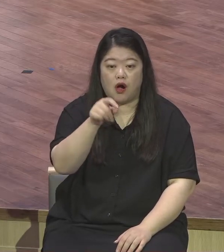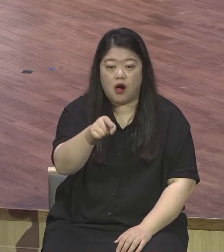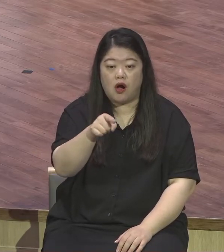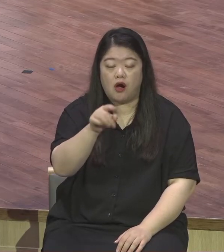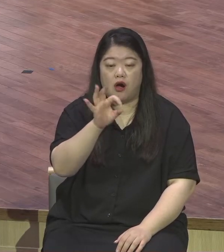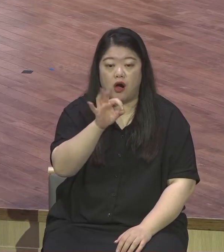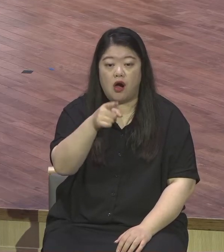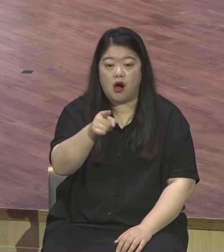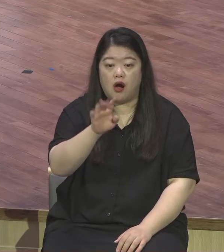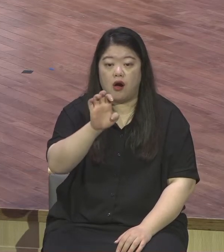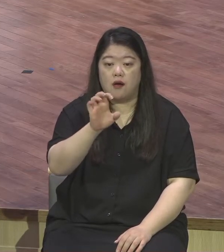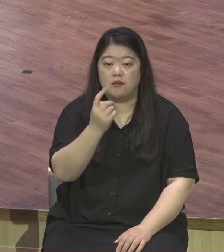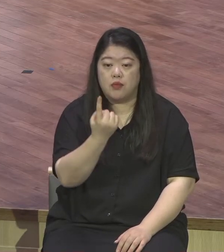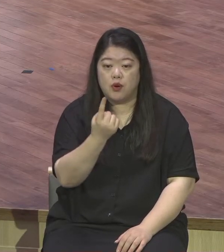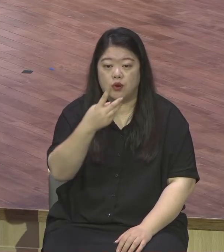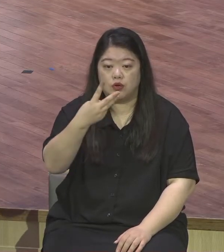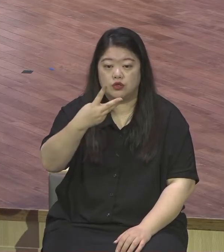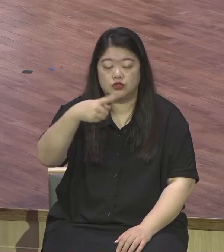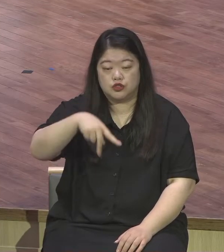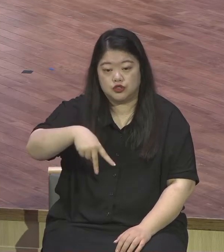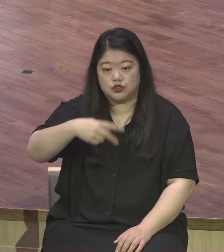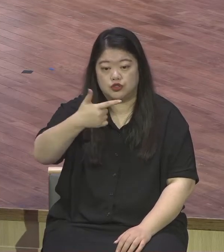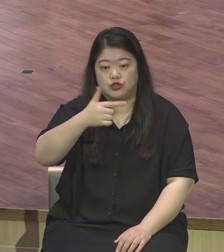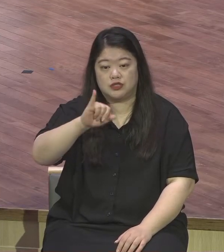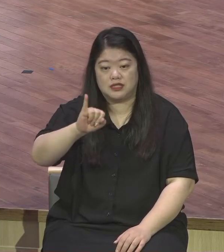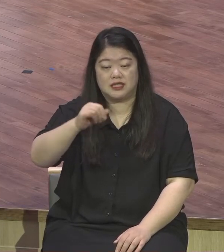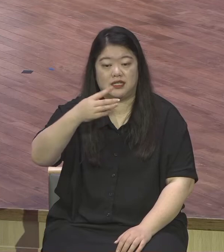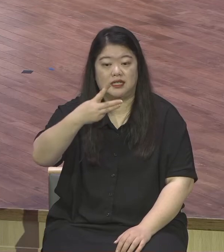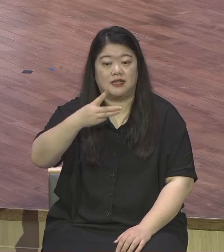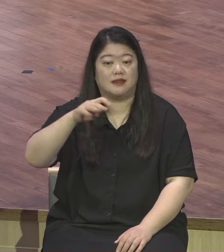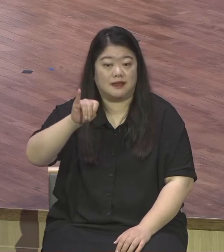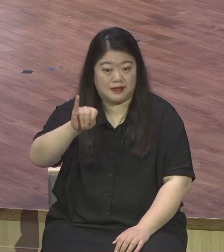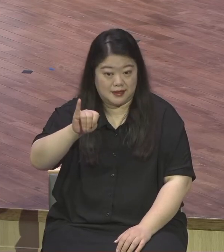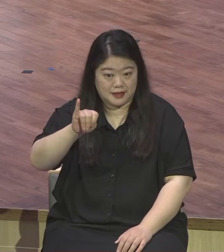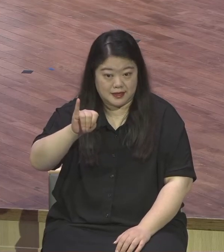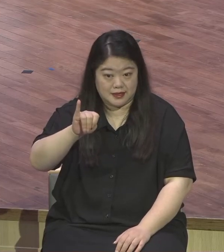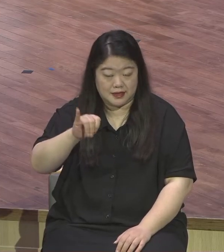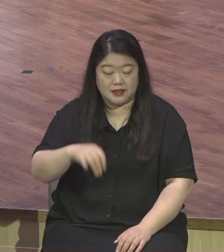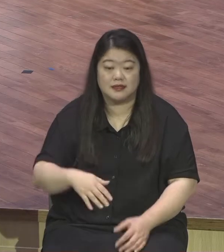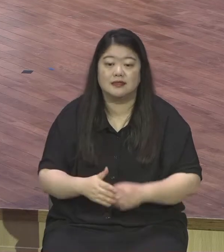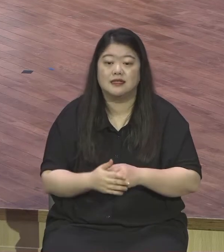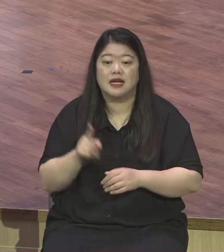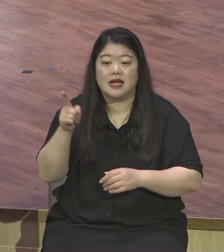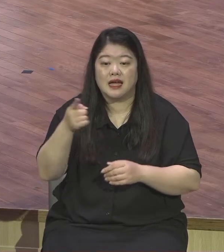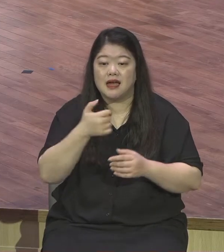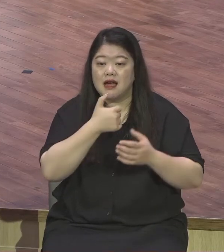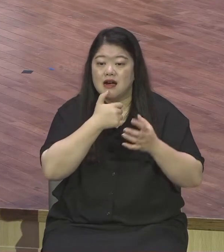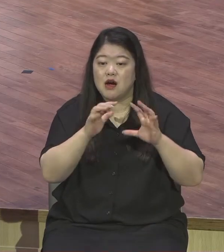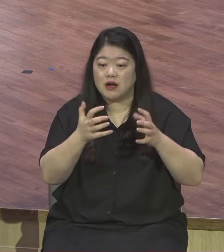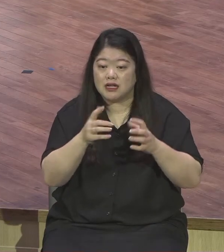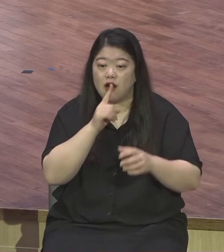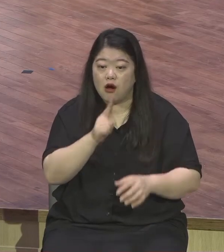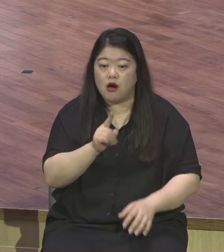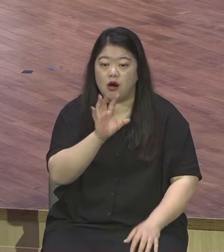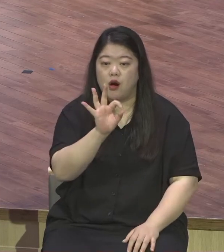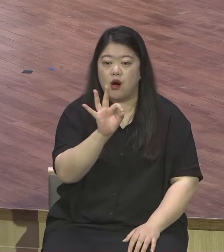라고 합니다 oportu 여기서 온 말인데 무슨 말인가 하면 민물이 되면